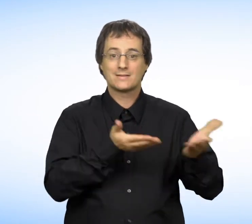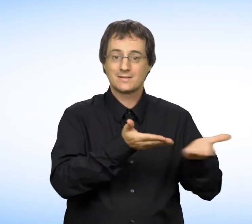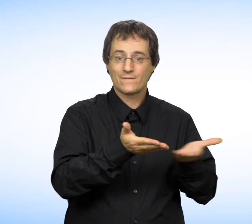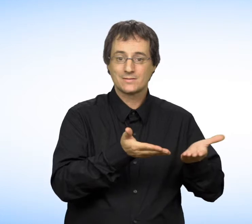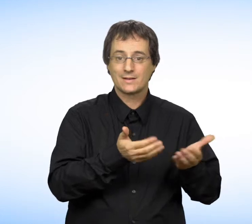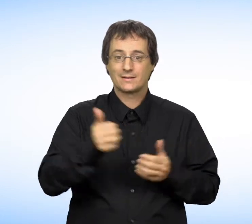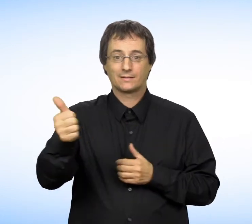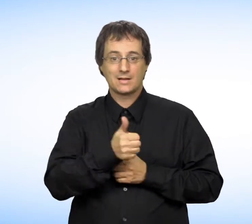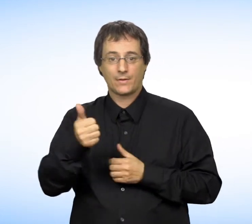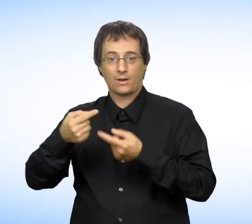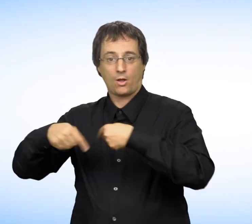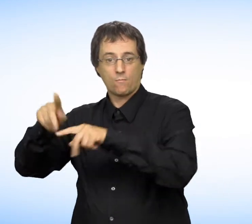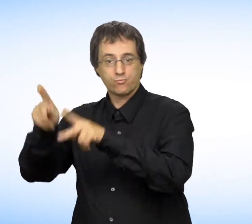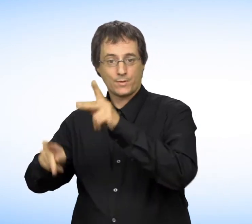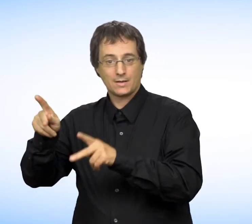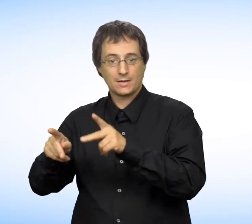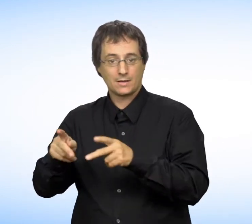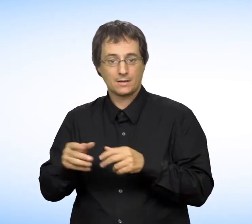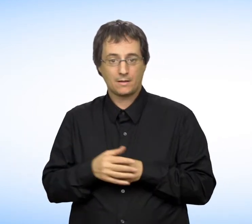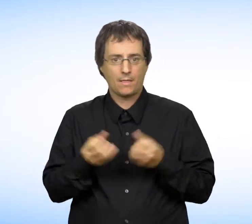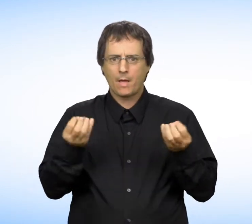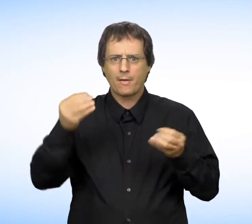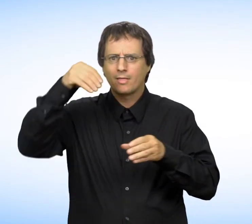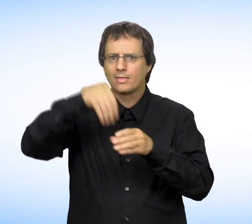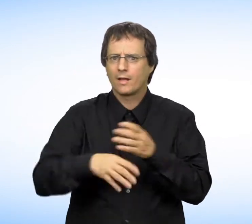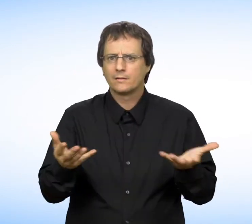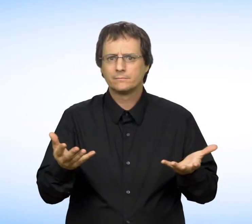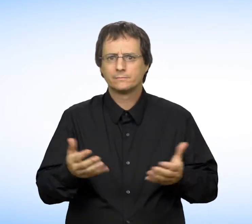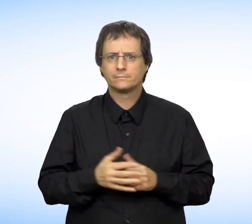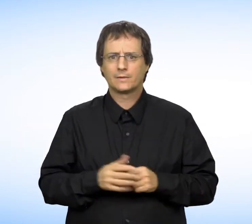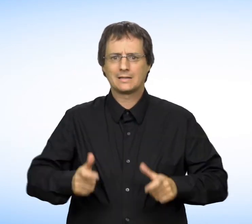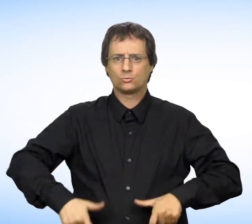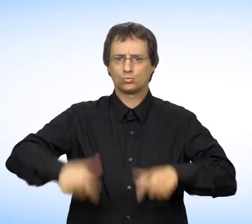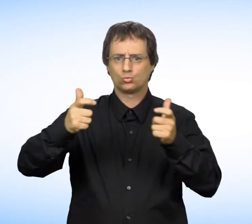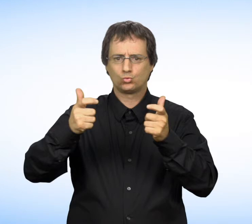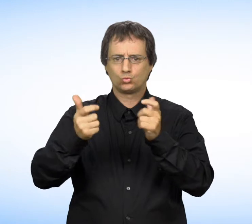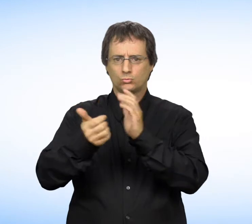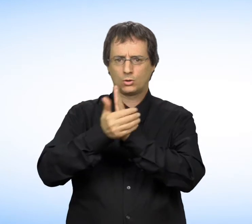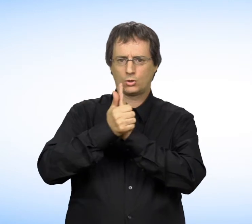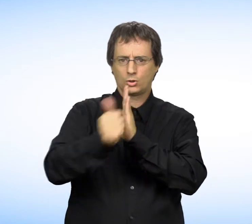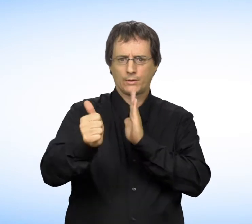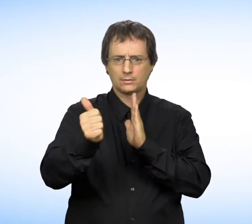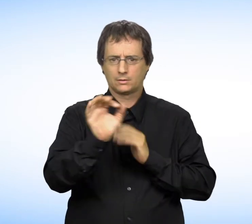Le domaine des services, transports et des lieux publics ne couvrent pas les institutions de compétences